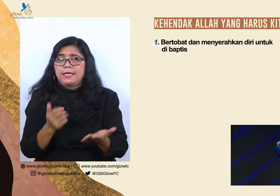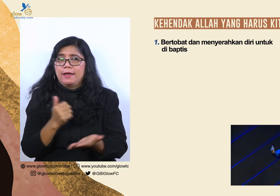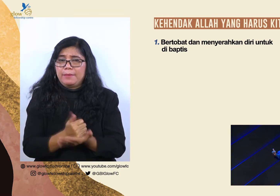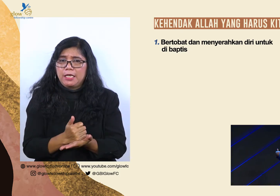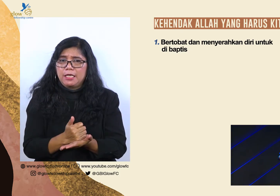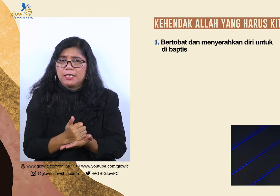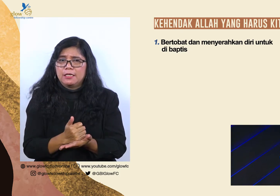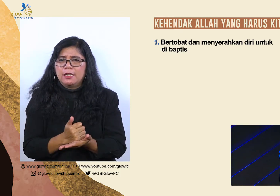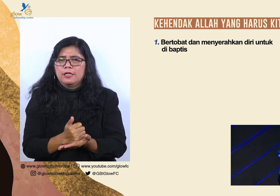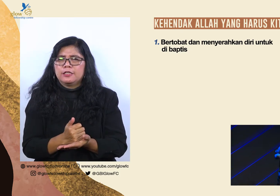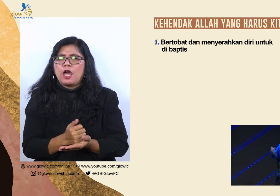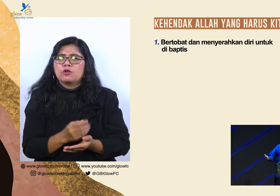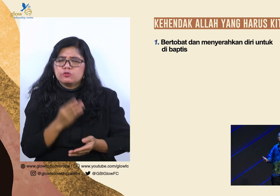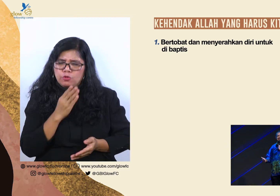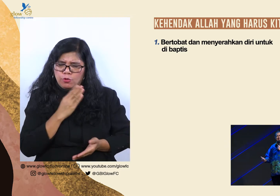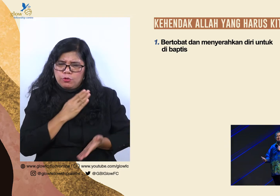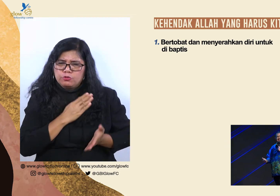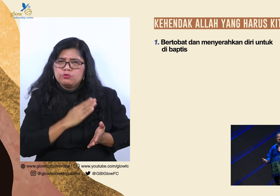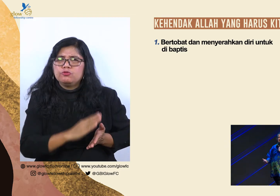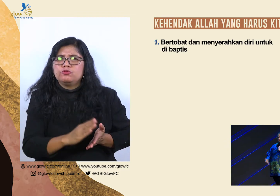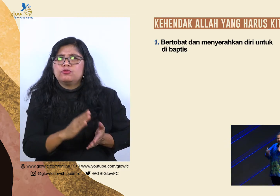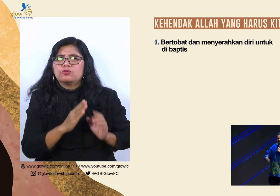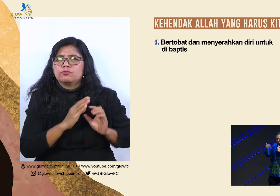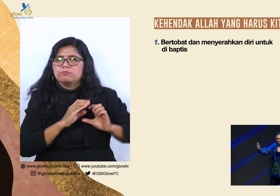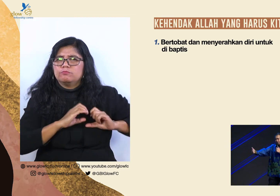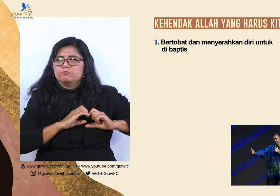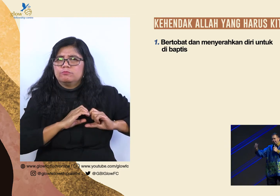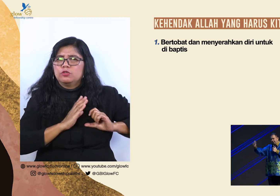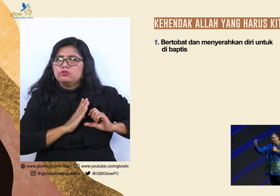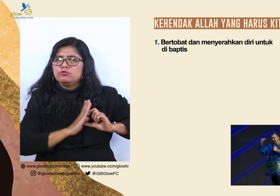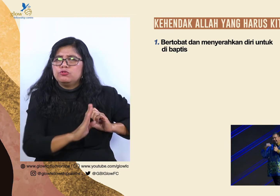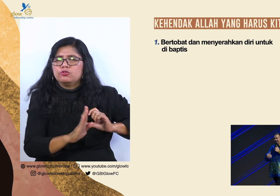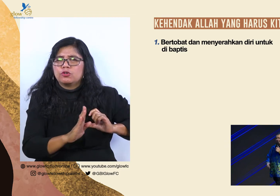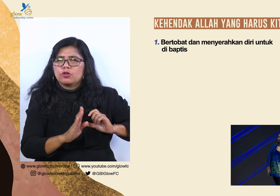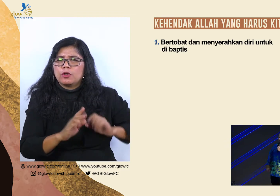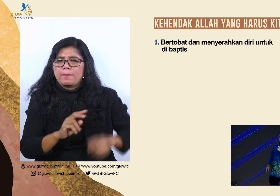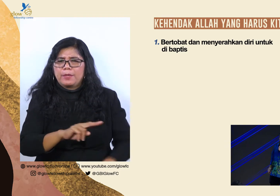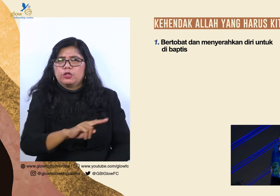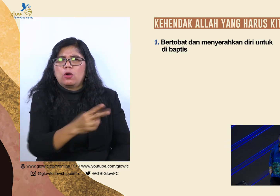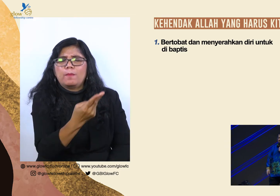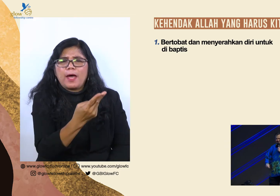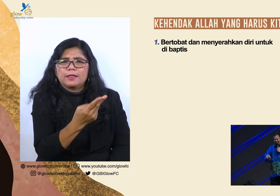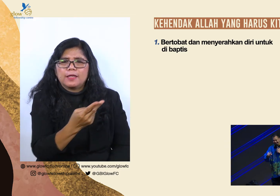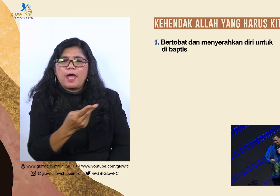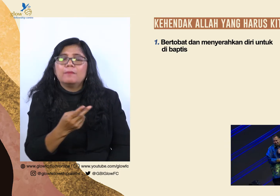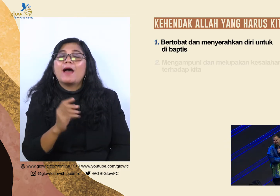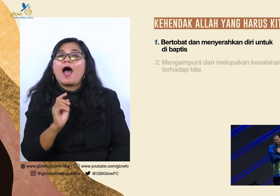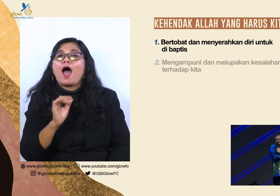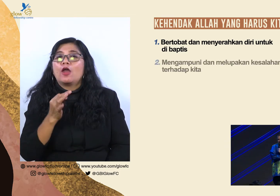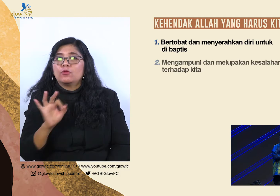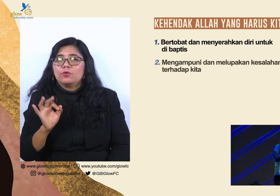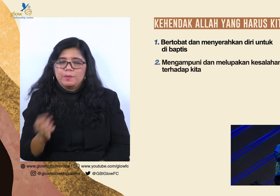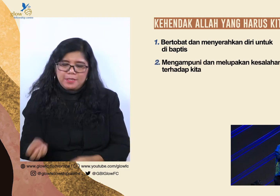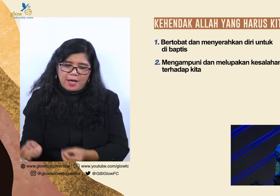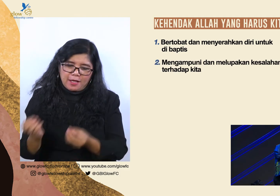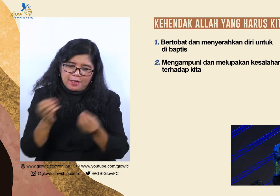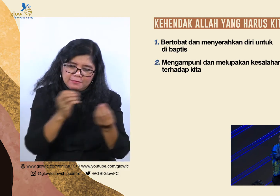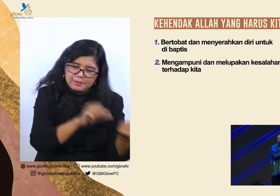jujur dan mengakui, bertobat. Dan setelah bertobat, baru menyerahkan diri untuk dibaptis. Yang kedua,